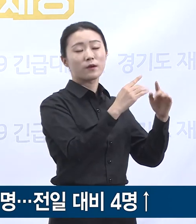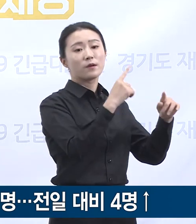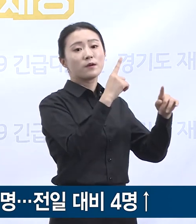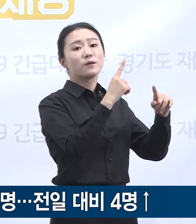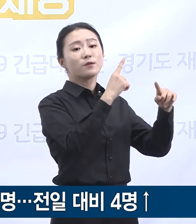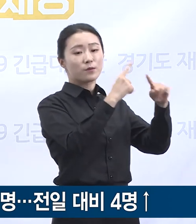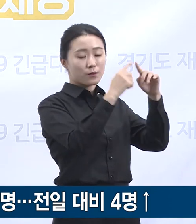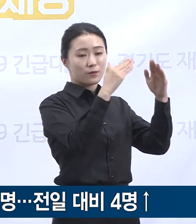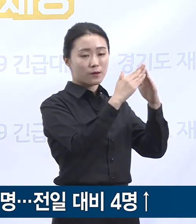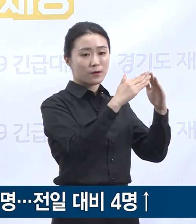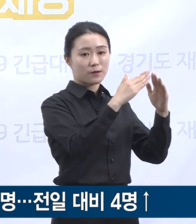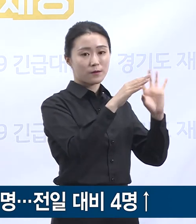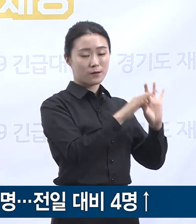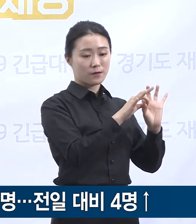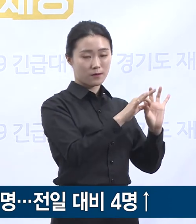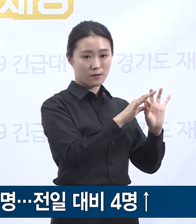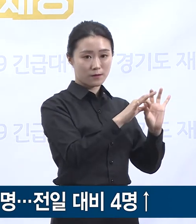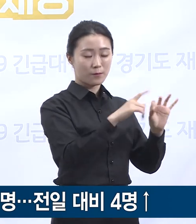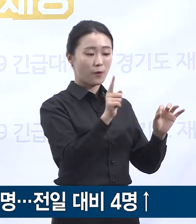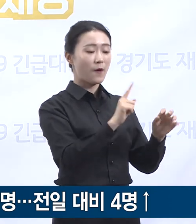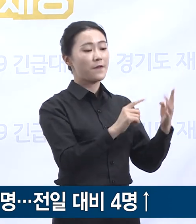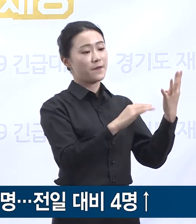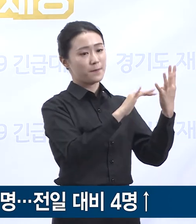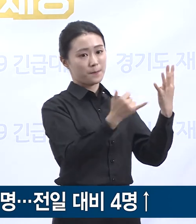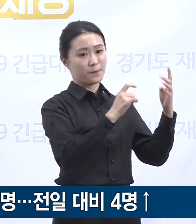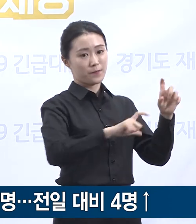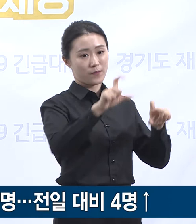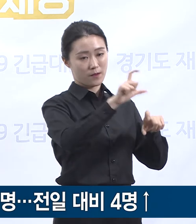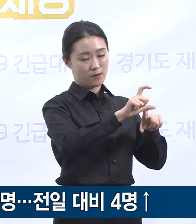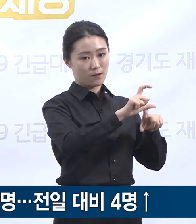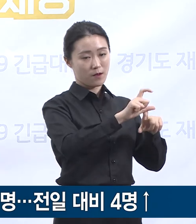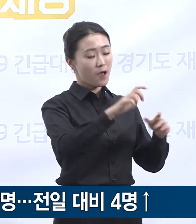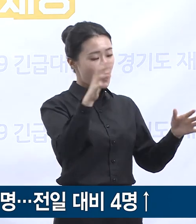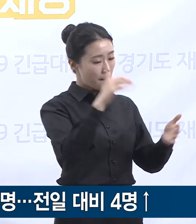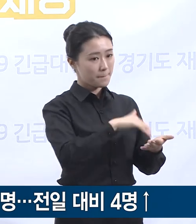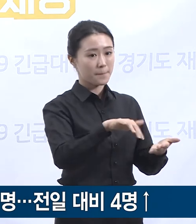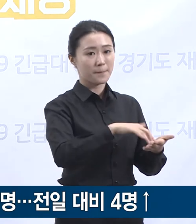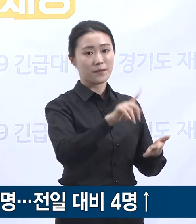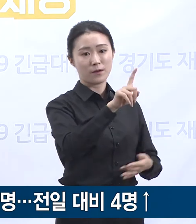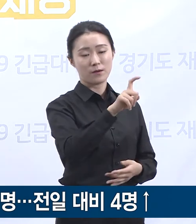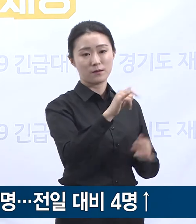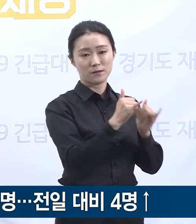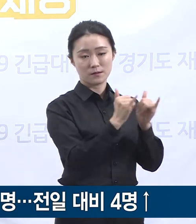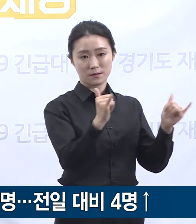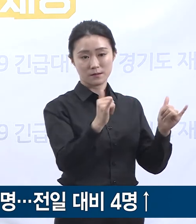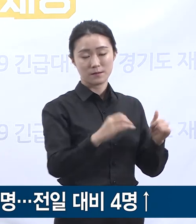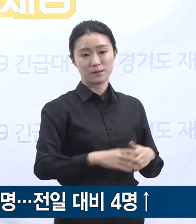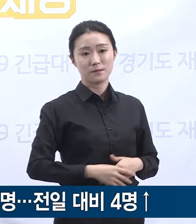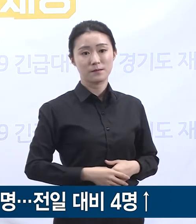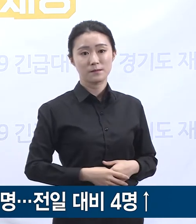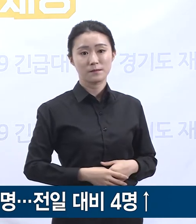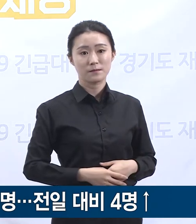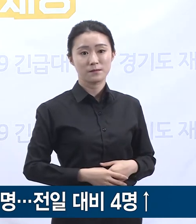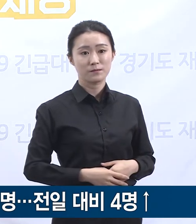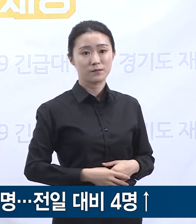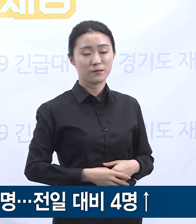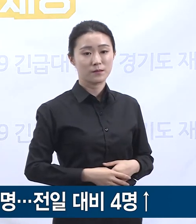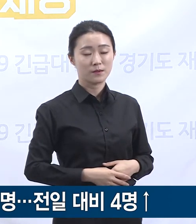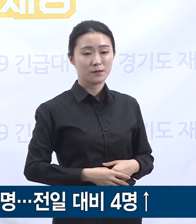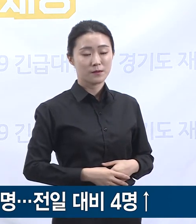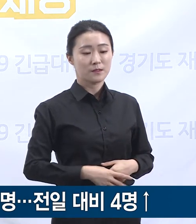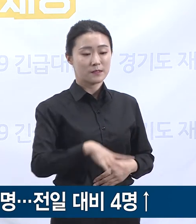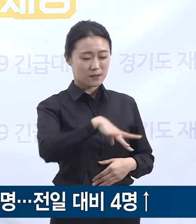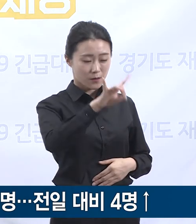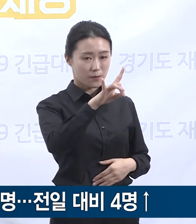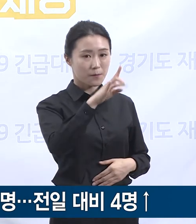대비 4명이 증가한 총 11명입니다. 8월 9일 김포시에 거중하는 해당 교회 교인이 첫 확진된 이후